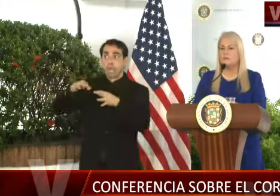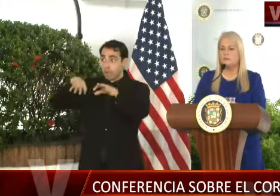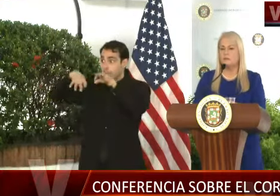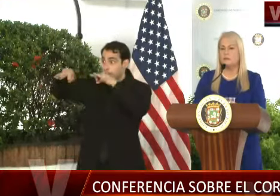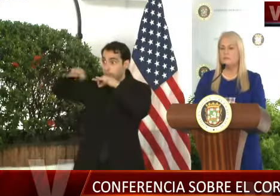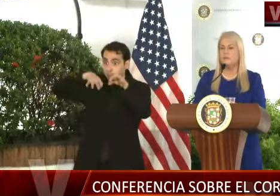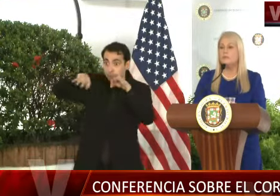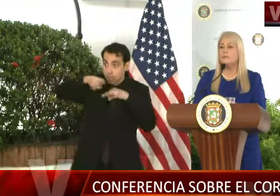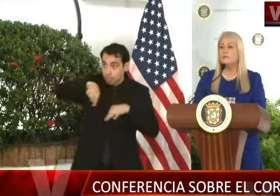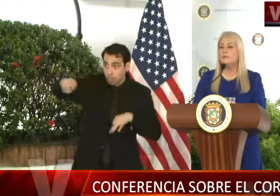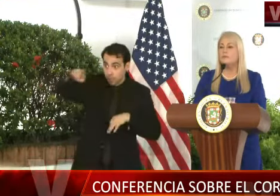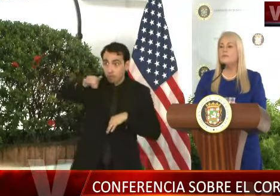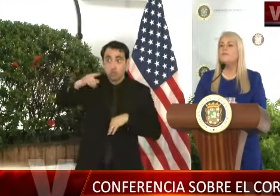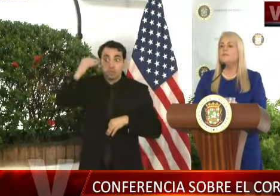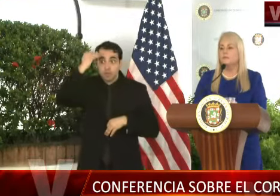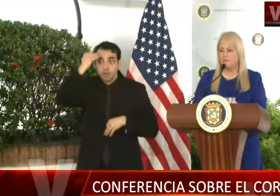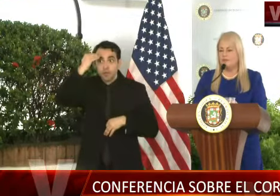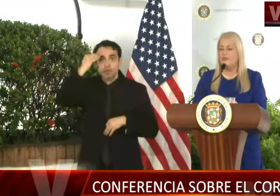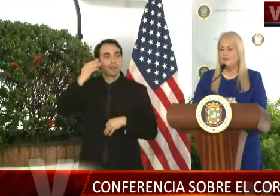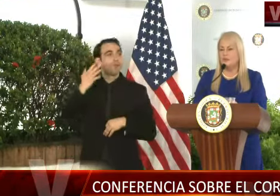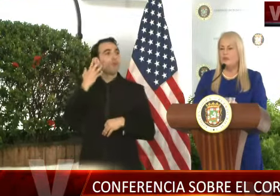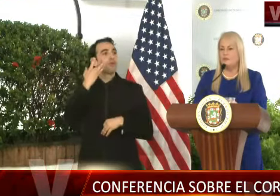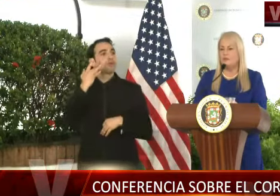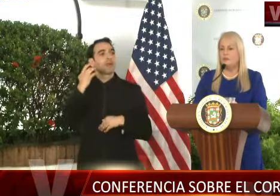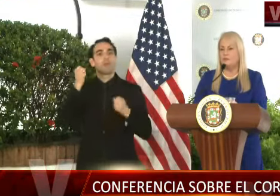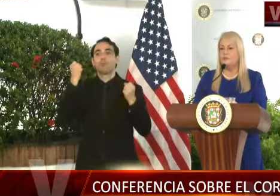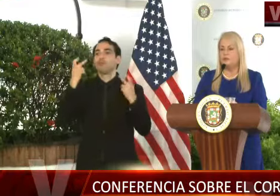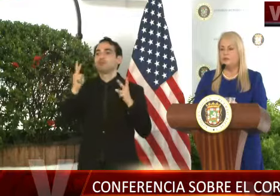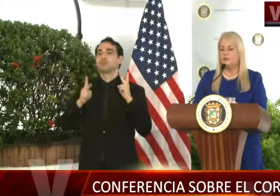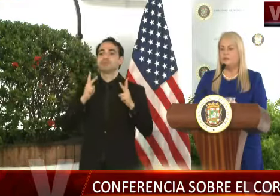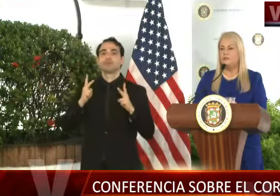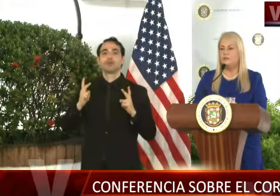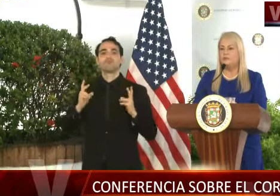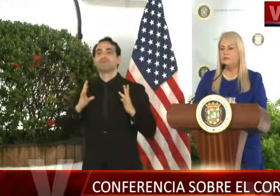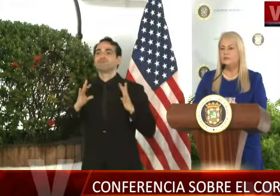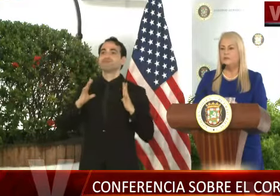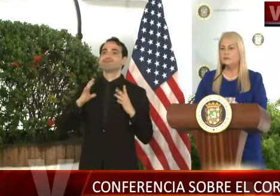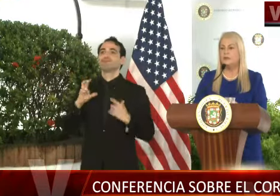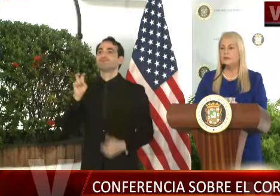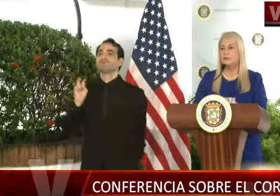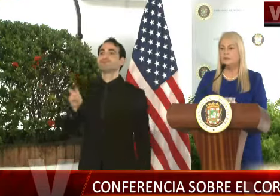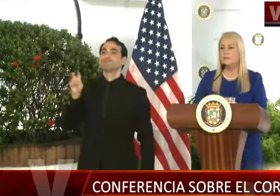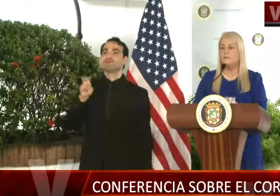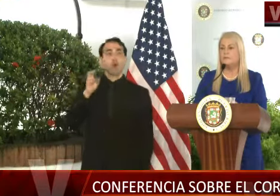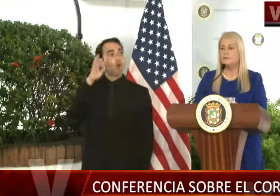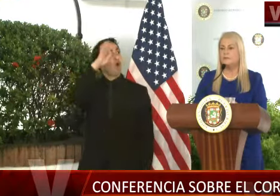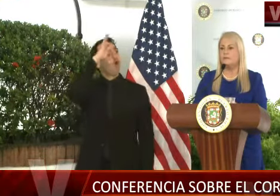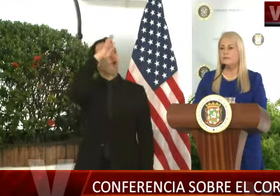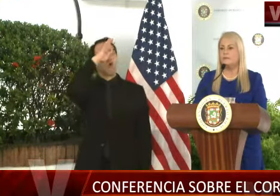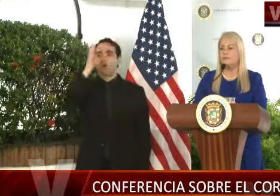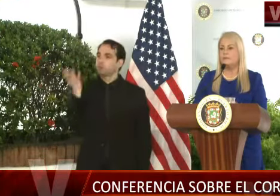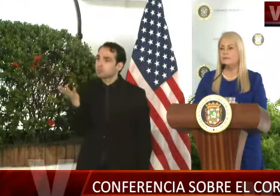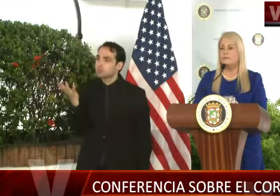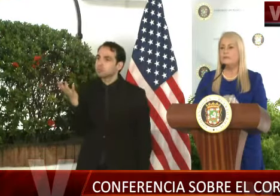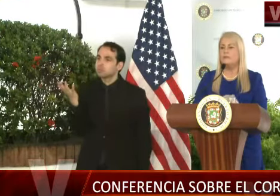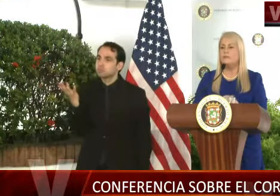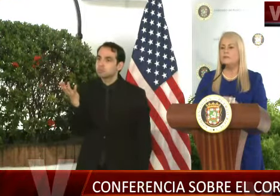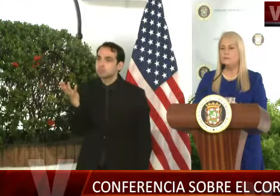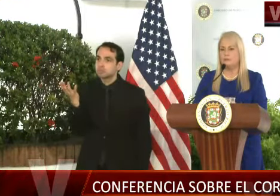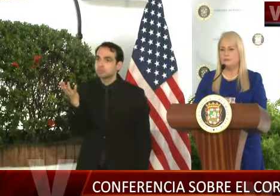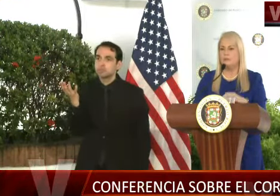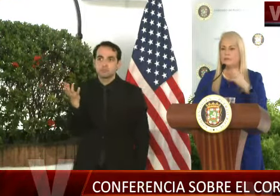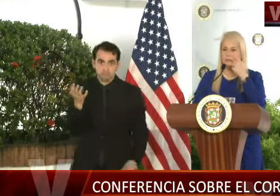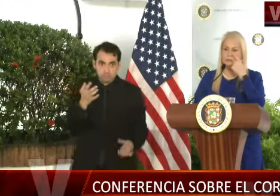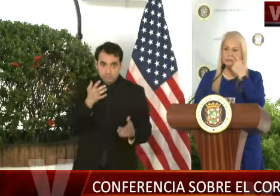en esa zona, se está hablando de que parece que los turistas no están entendiendo el asunto. O sea, ¿cómo han abordado con los hoteles, los encargados de turismo, para que